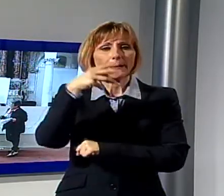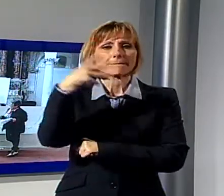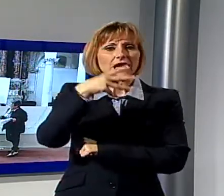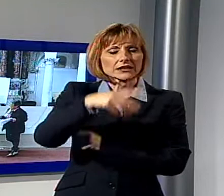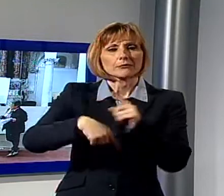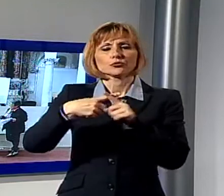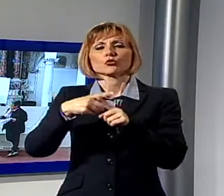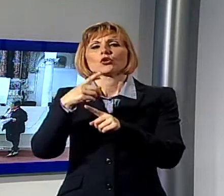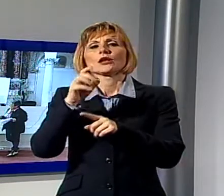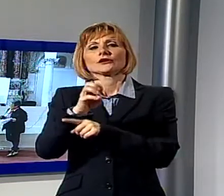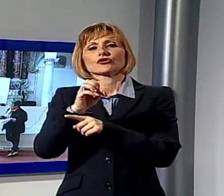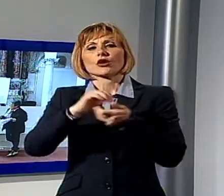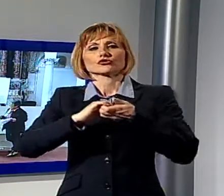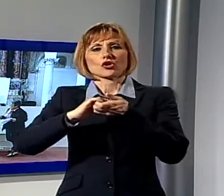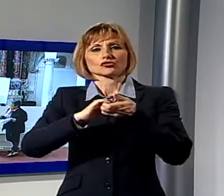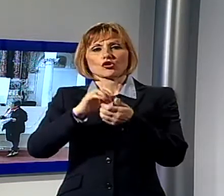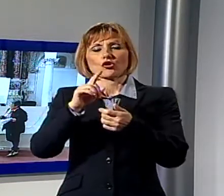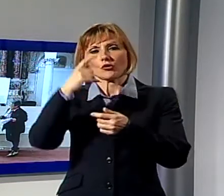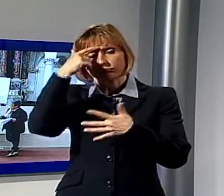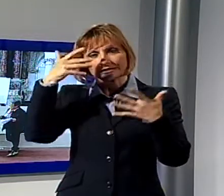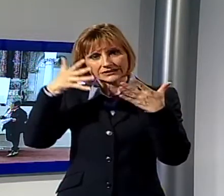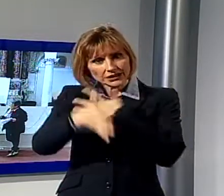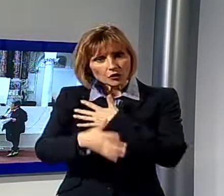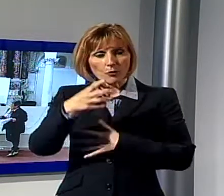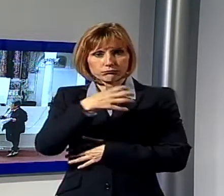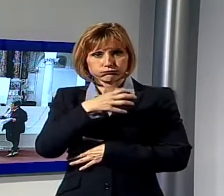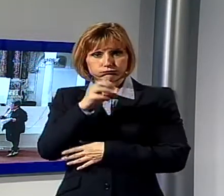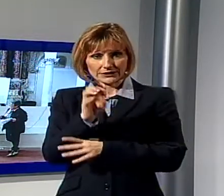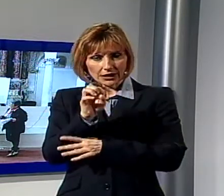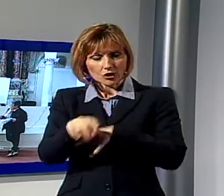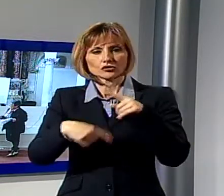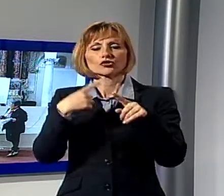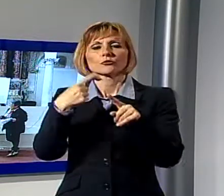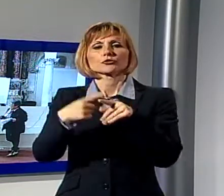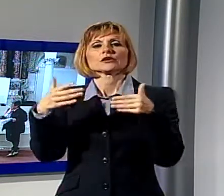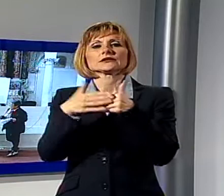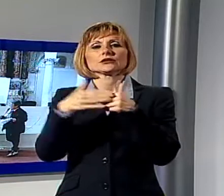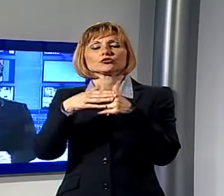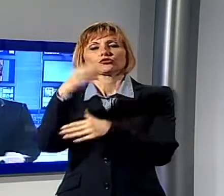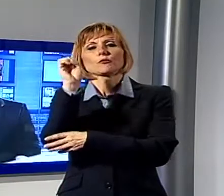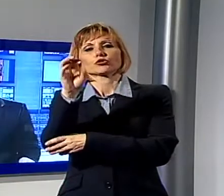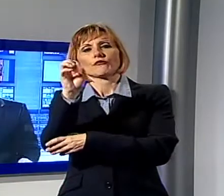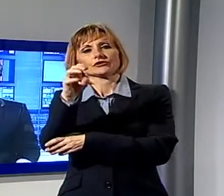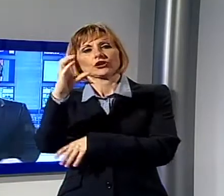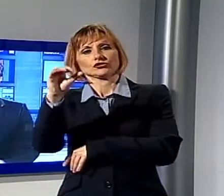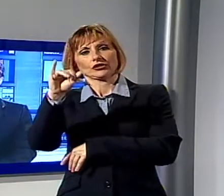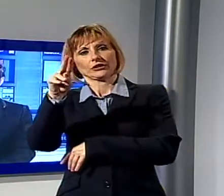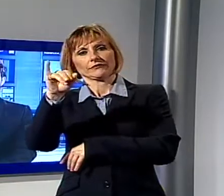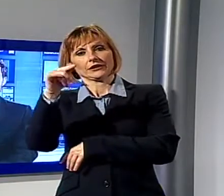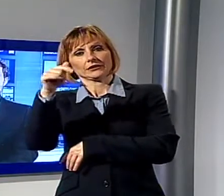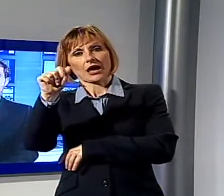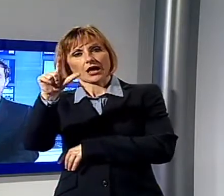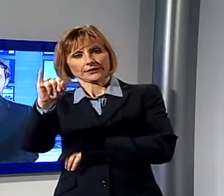liceo socio psicopedagogico e il liceo delle scienze sociali paradini e dell'istituto professionale Civitali.